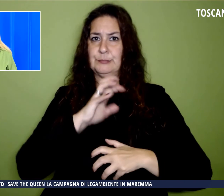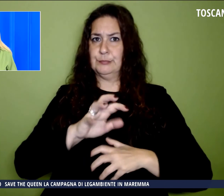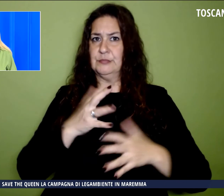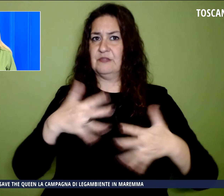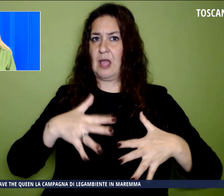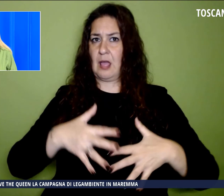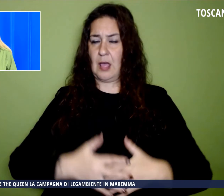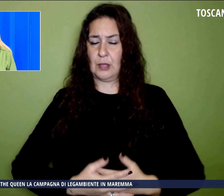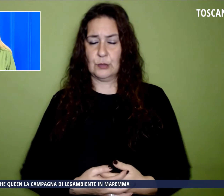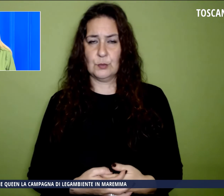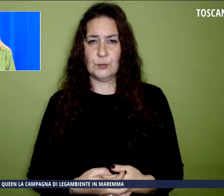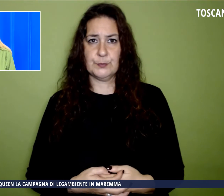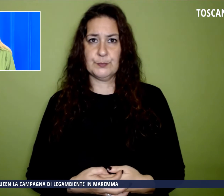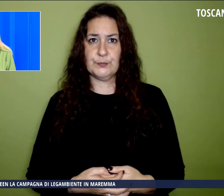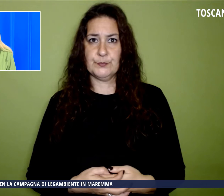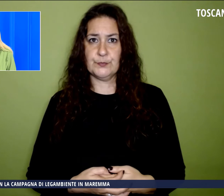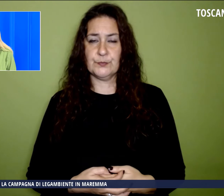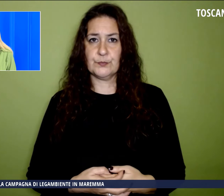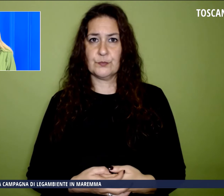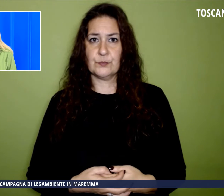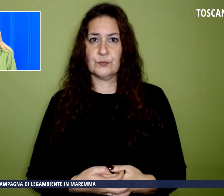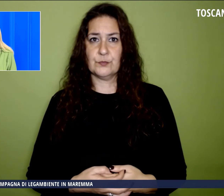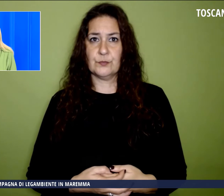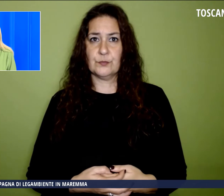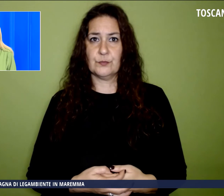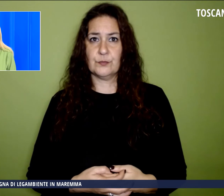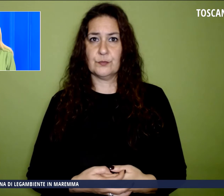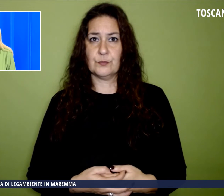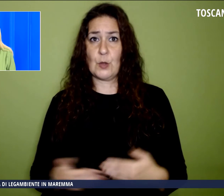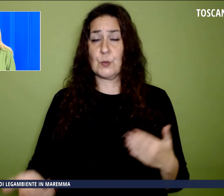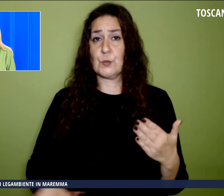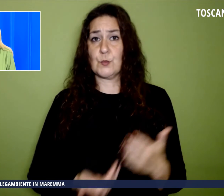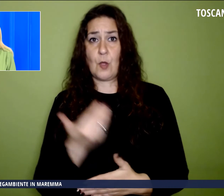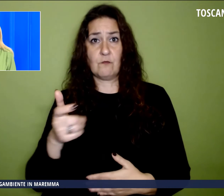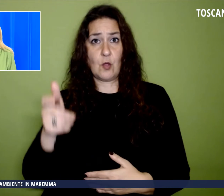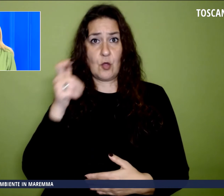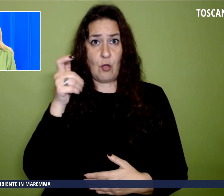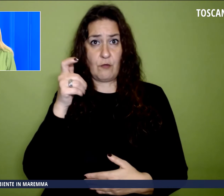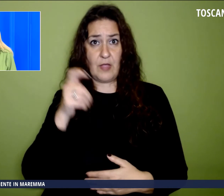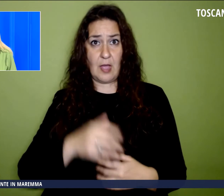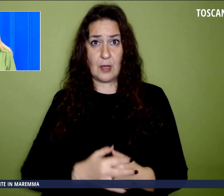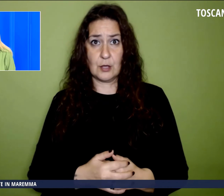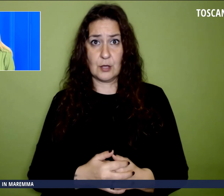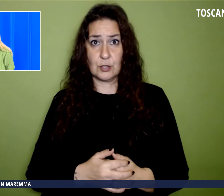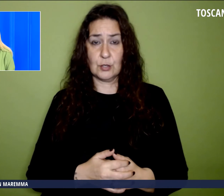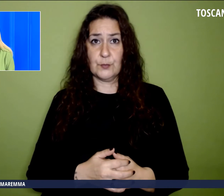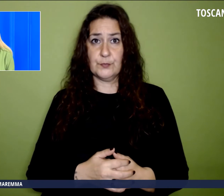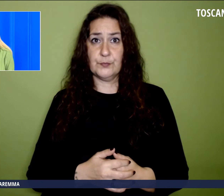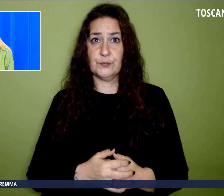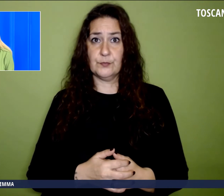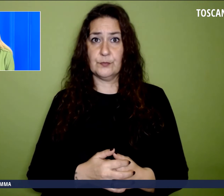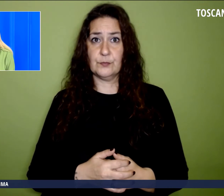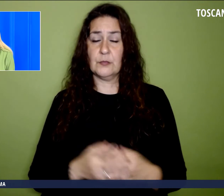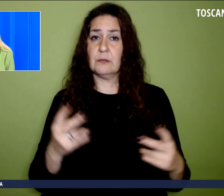E a proposito del nuovo governo, non risulta esserci alcun ministro